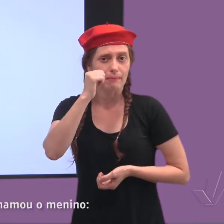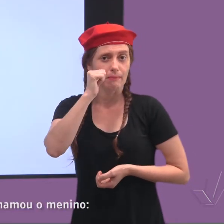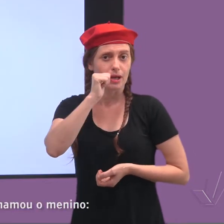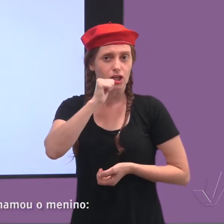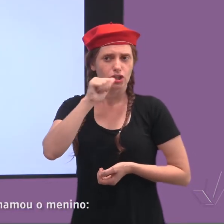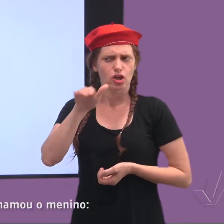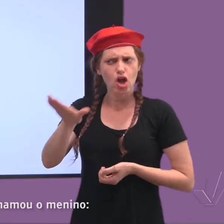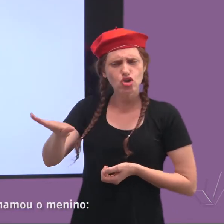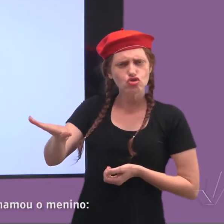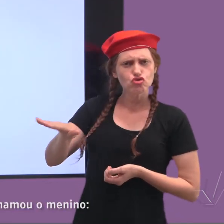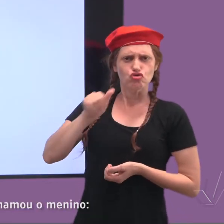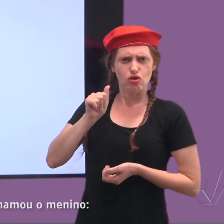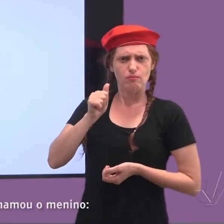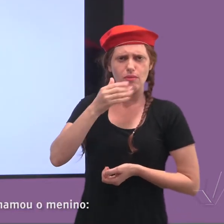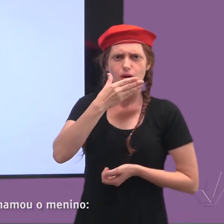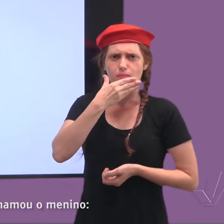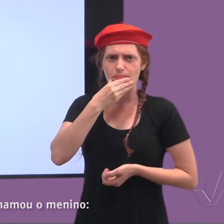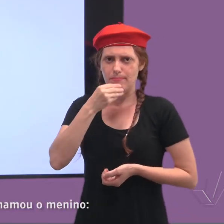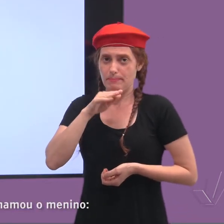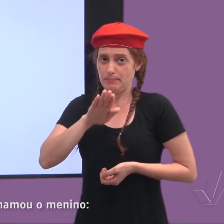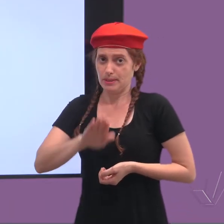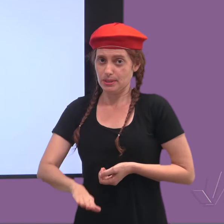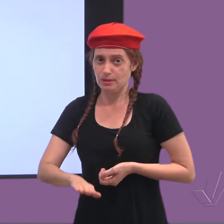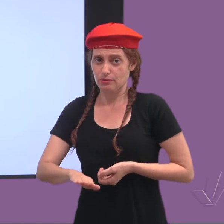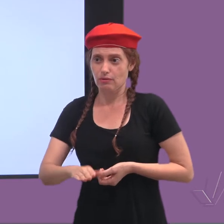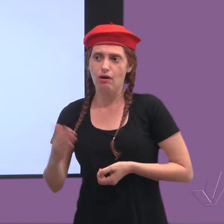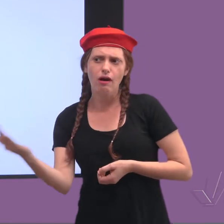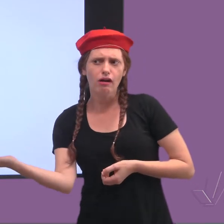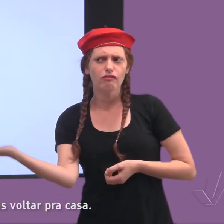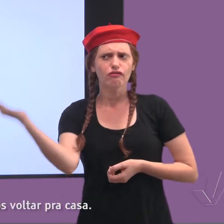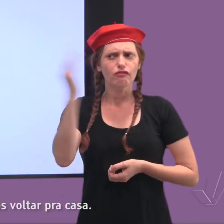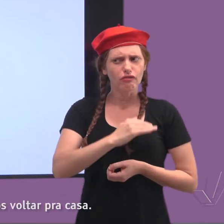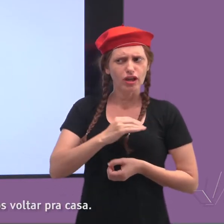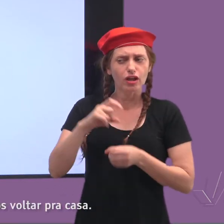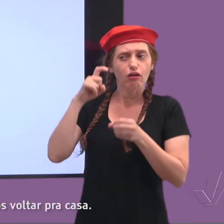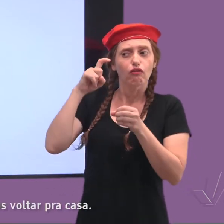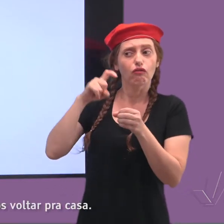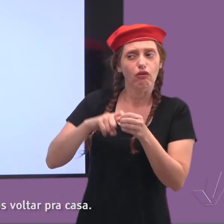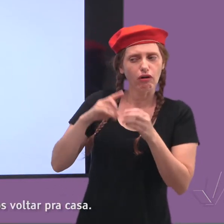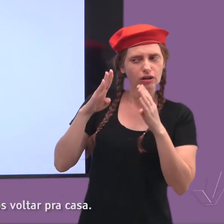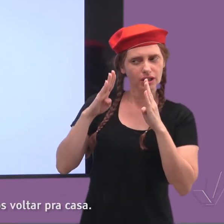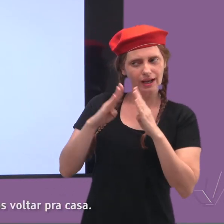chamou o menino. Vem! Vamos voltar para casa!